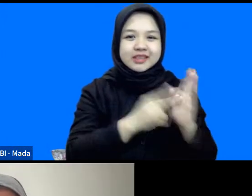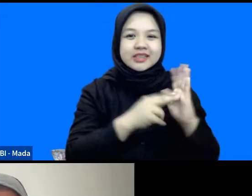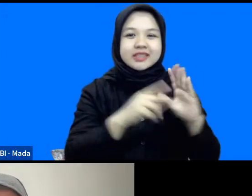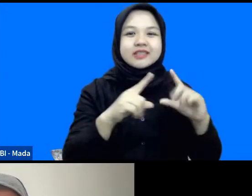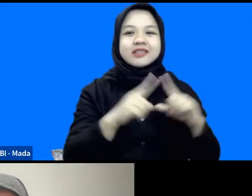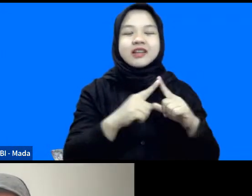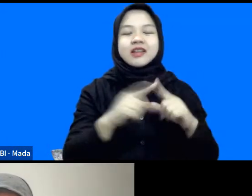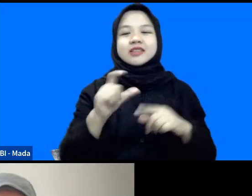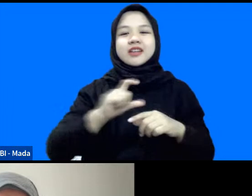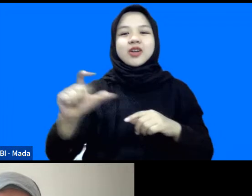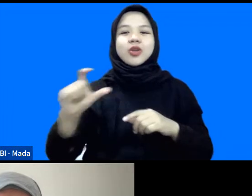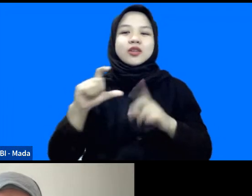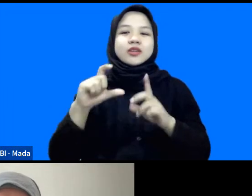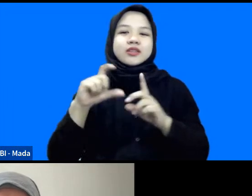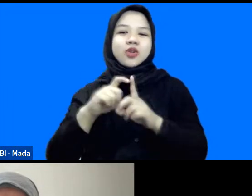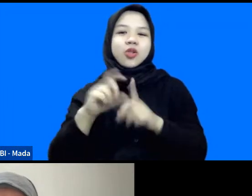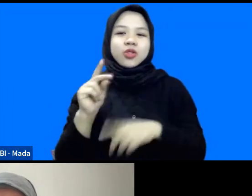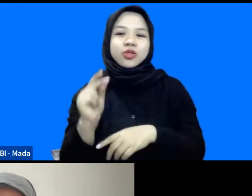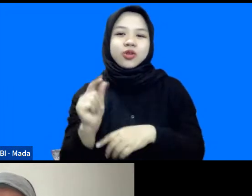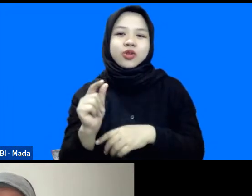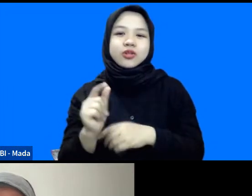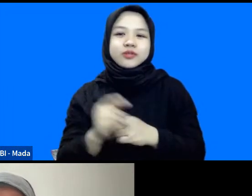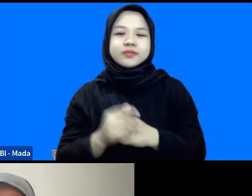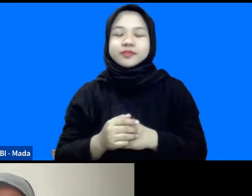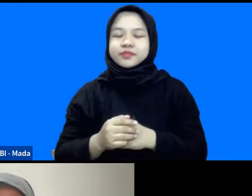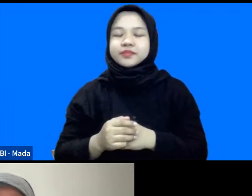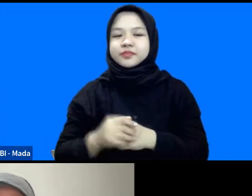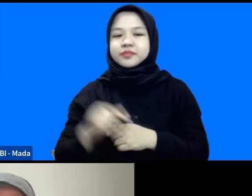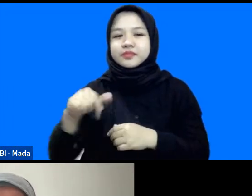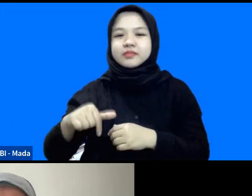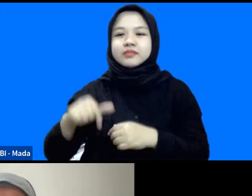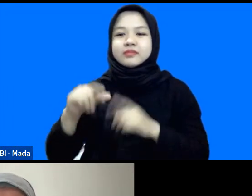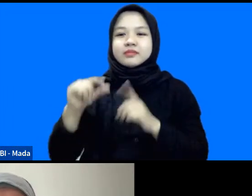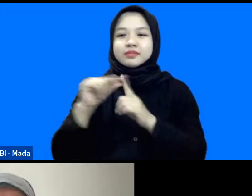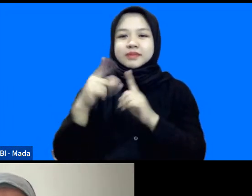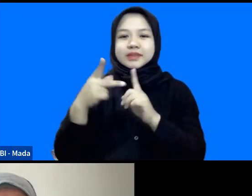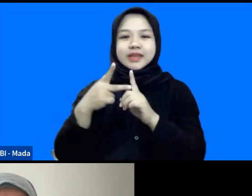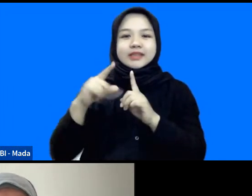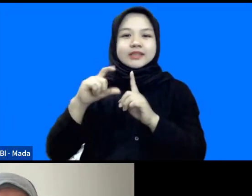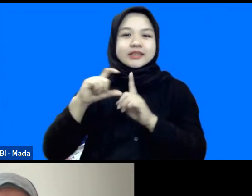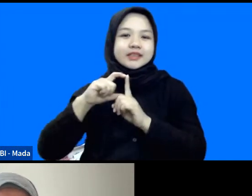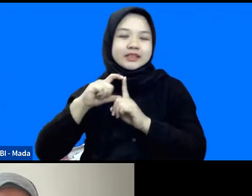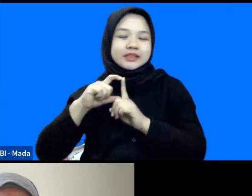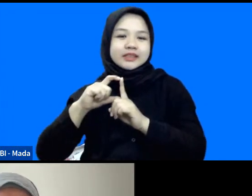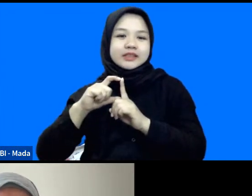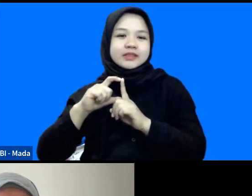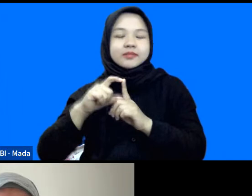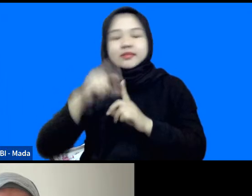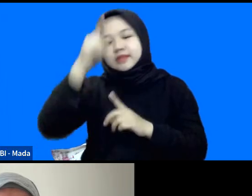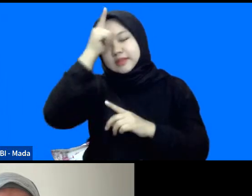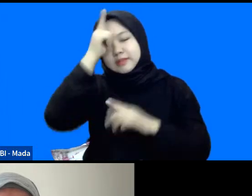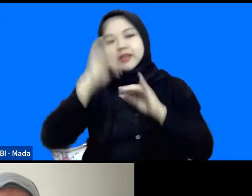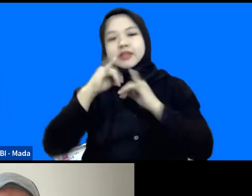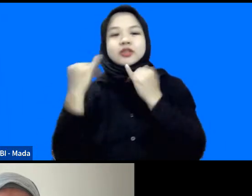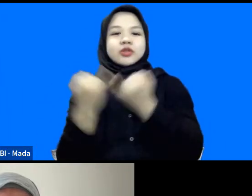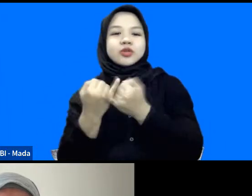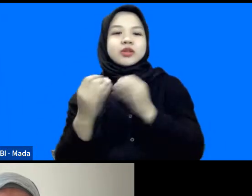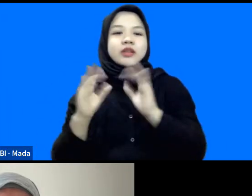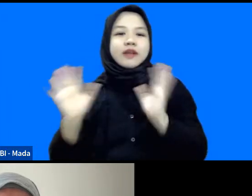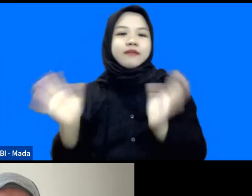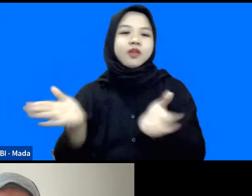dokter ya, Iryana ya, betul ya? Sedang menempuh PSD di German Institute of Development and